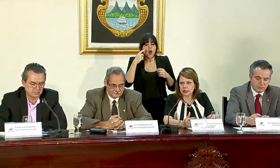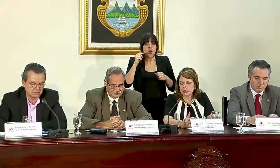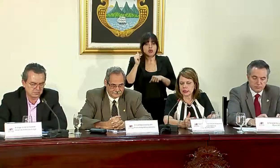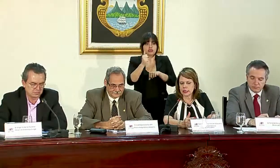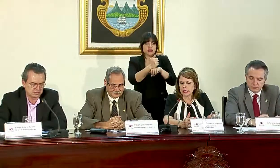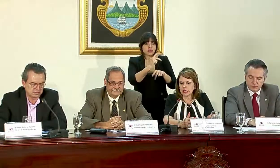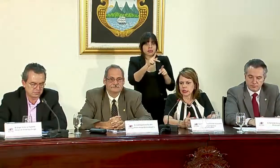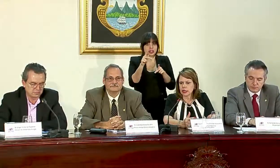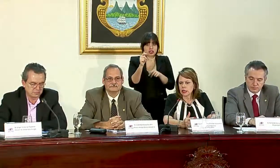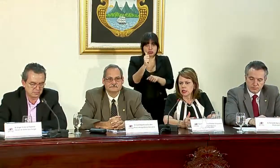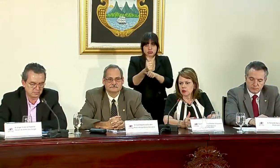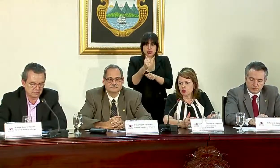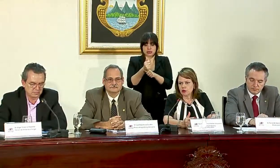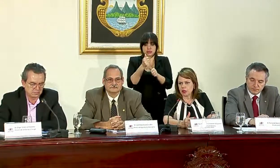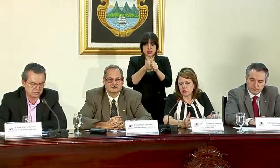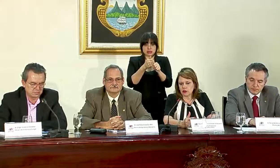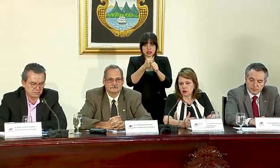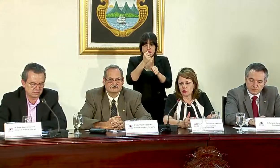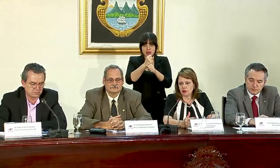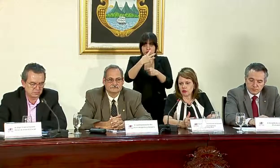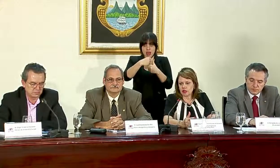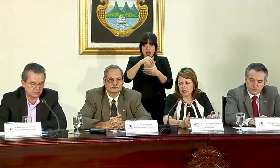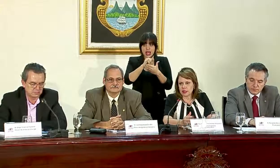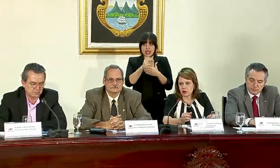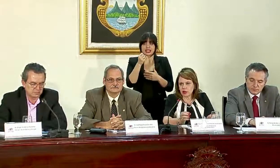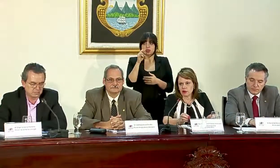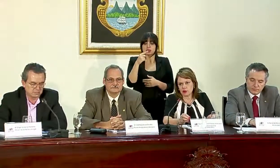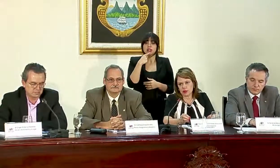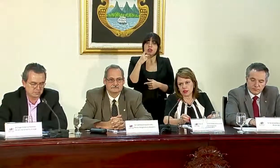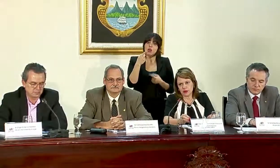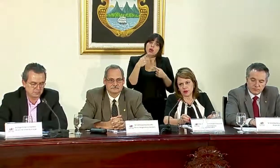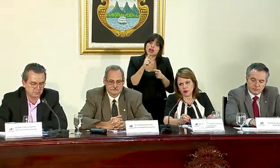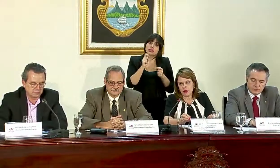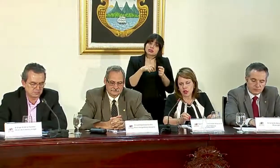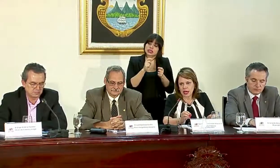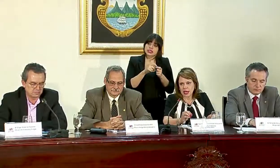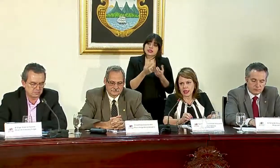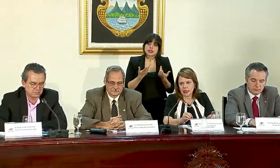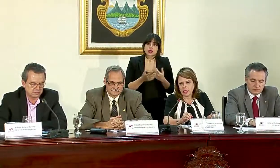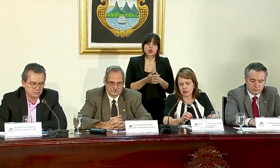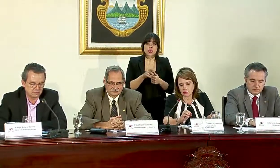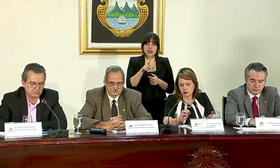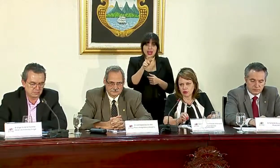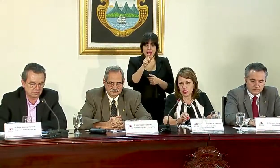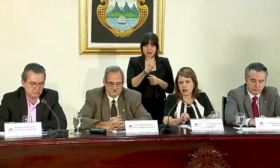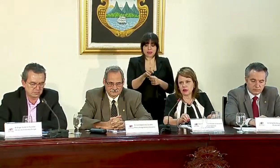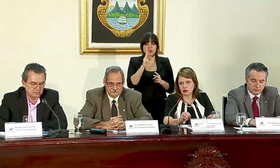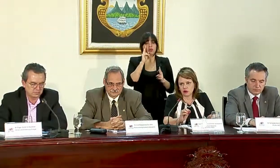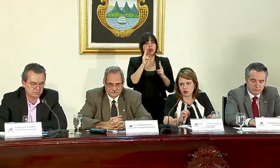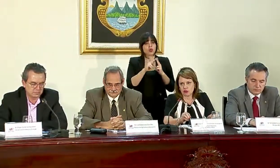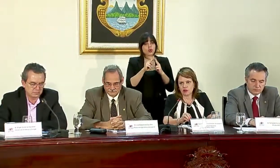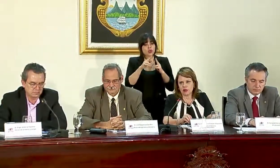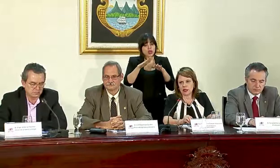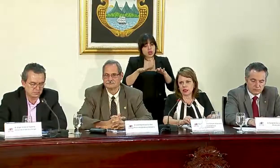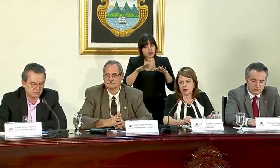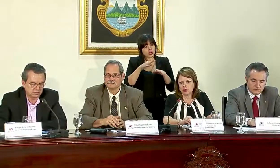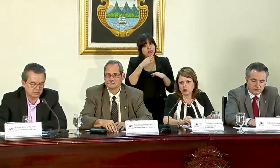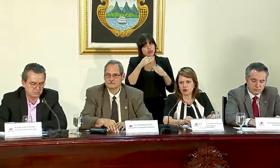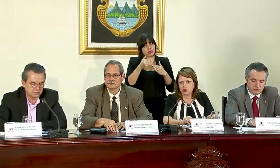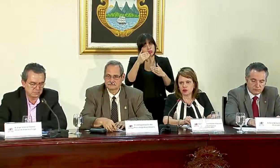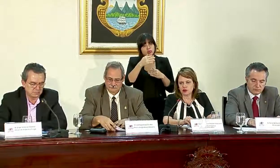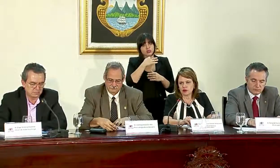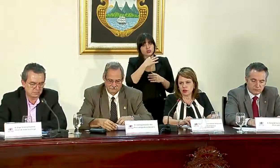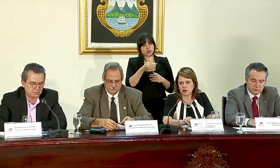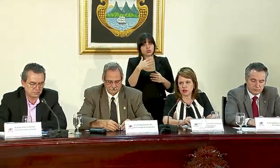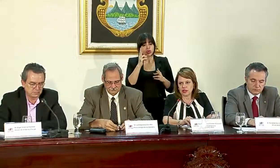los tienen quienes están ahí. Y por lo tanto, si usted dice que hay un caso específico, a él conoceré el entorno y me referiré con